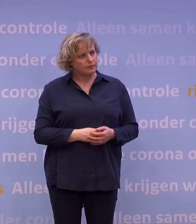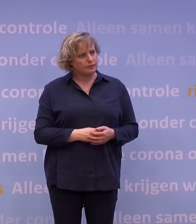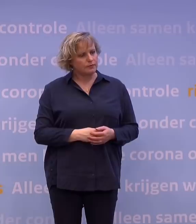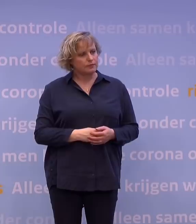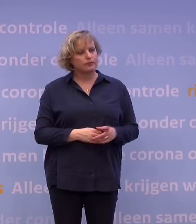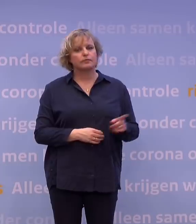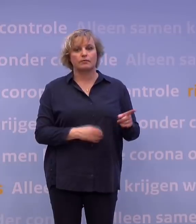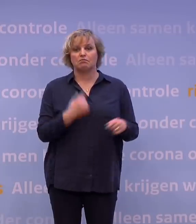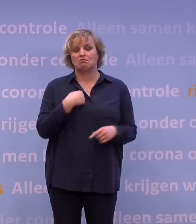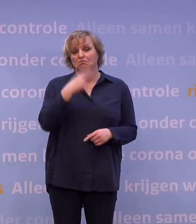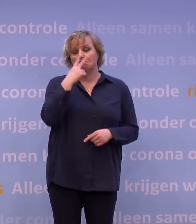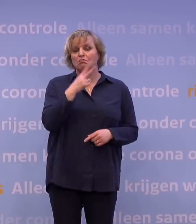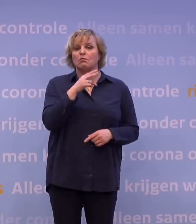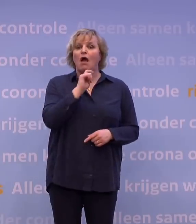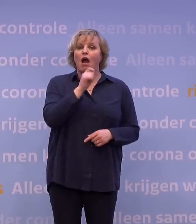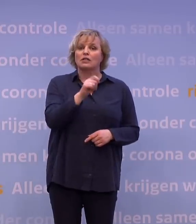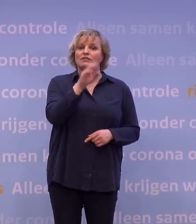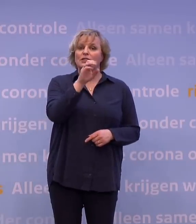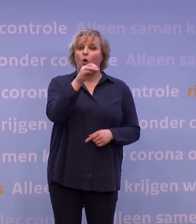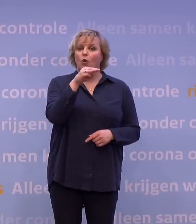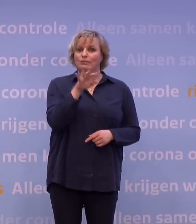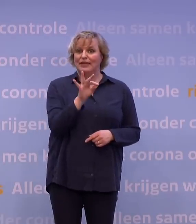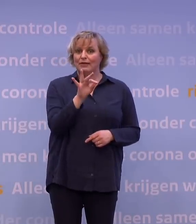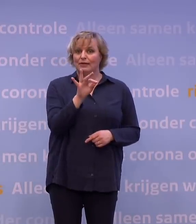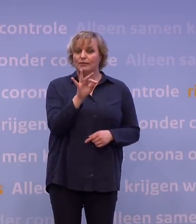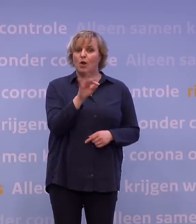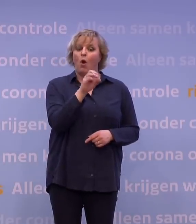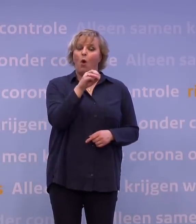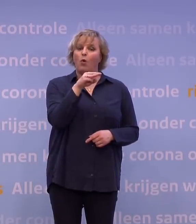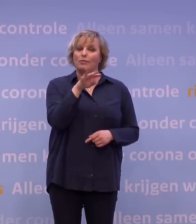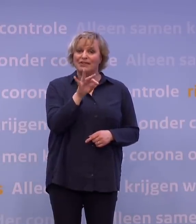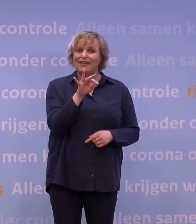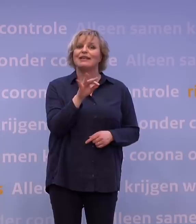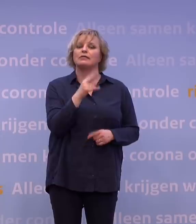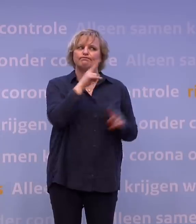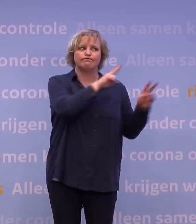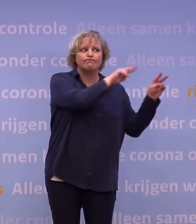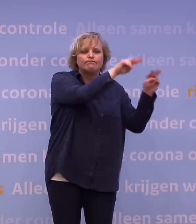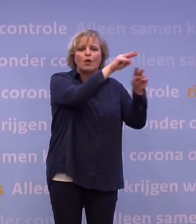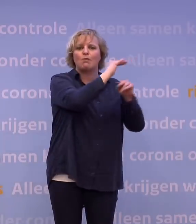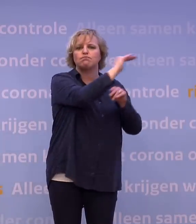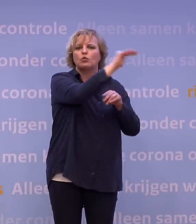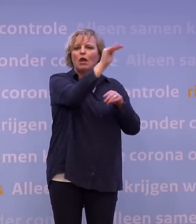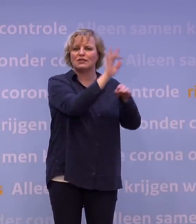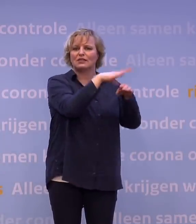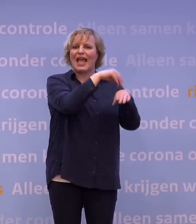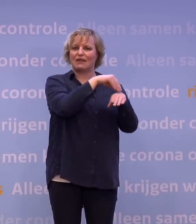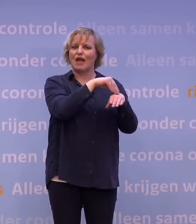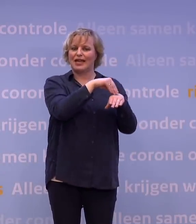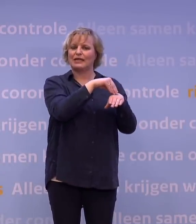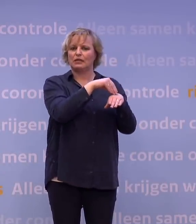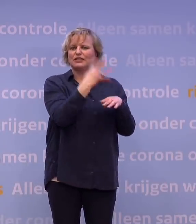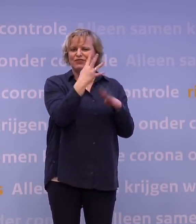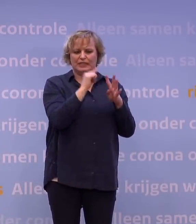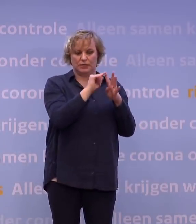Ik kijk naar het OMT-advies en het OMT-advies zegt op basis van een viertal reviews, buitenlandse ervaringen eigenlijk, lessen die daar zijn geleerd,